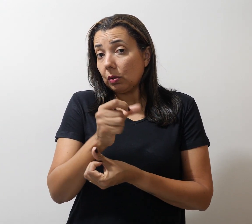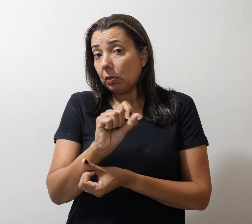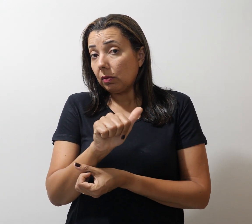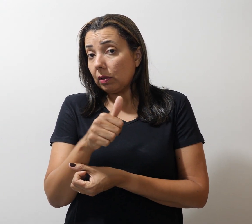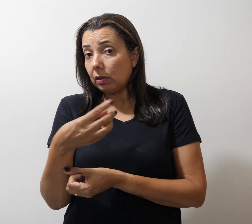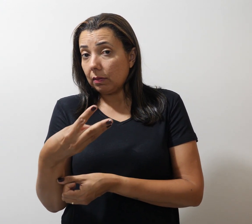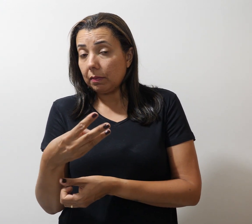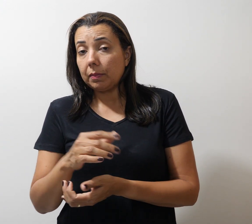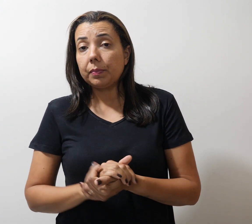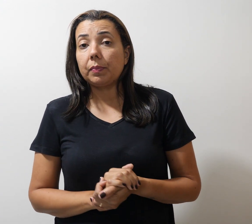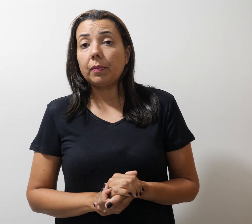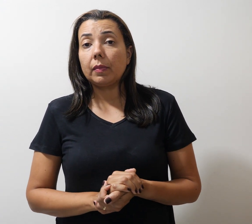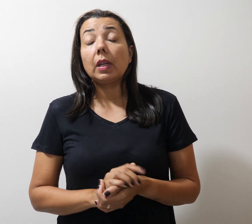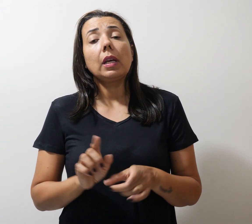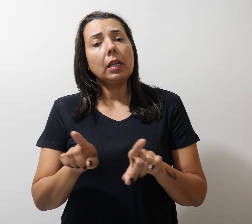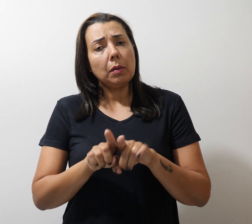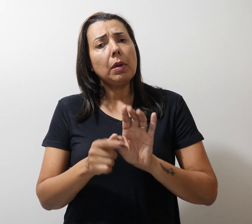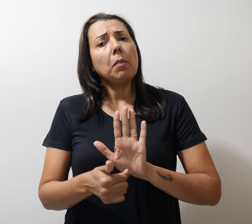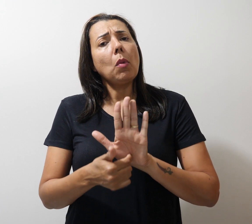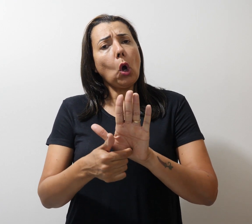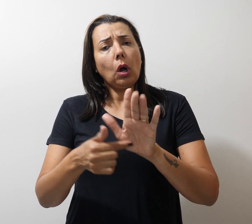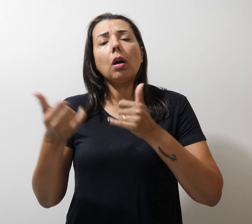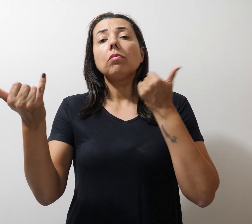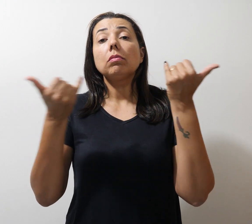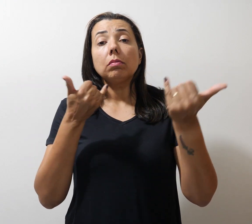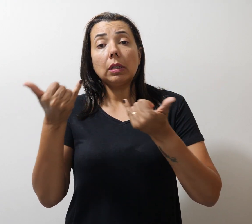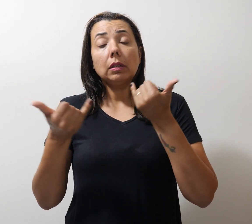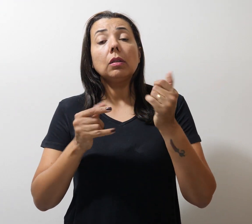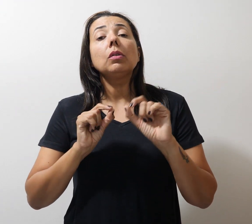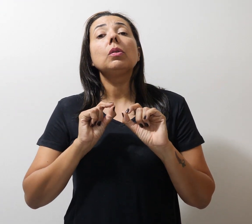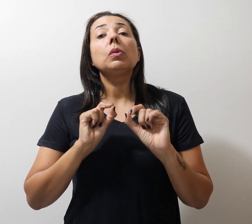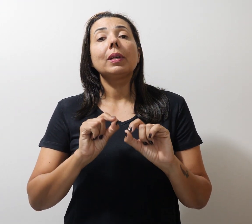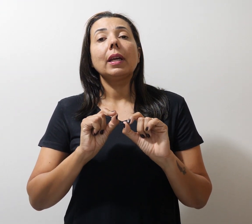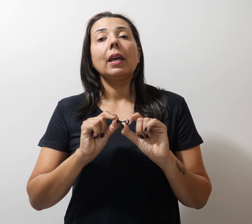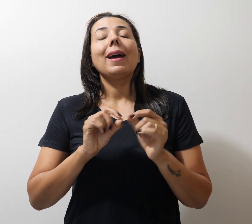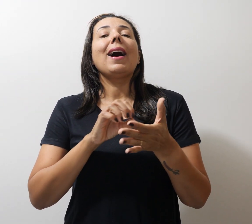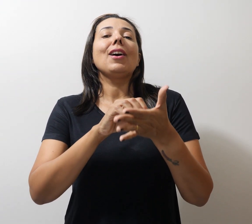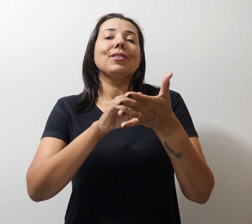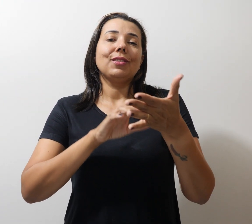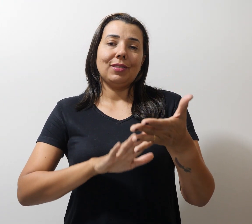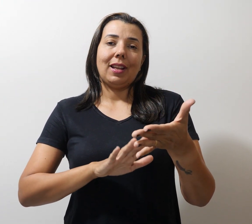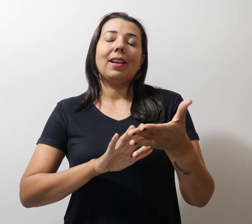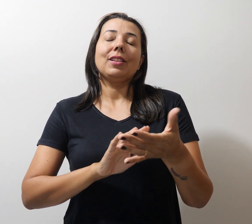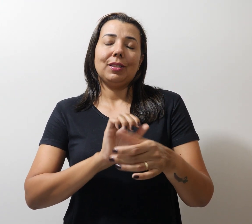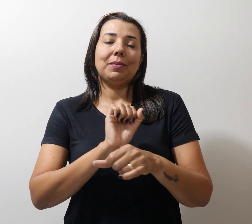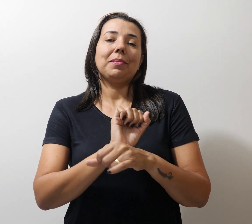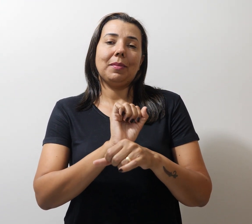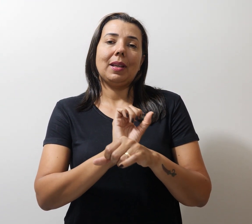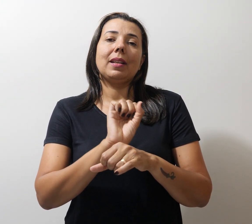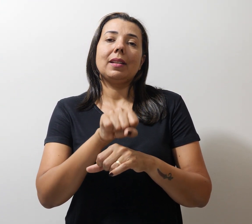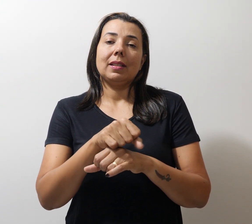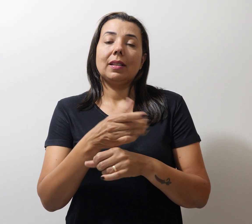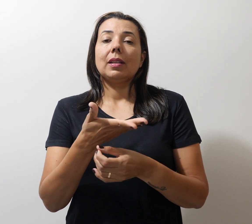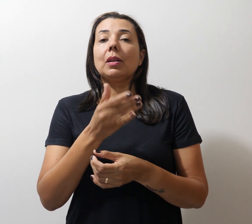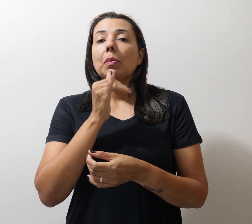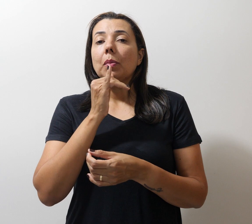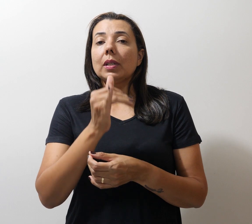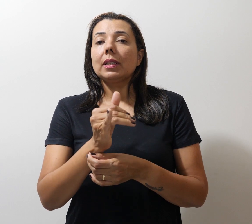além de trazer informações sobre atividades esperadas, como o baile das